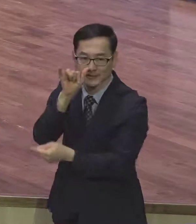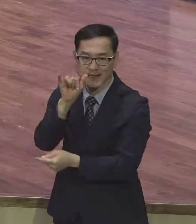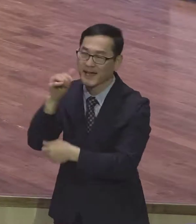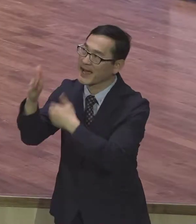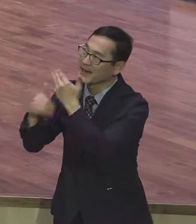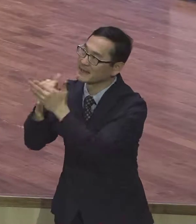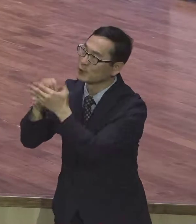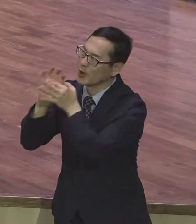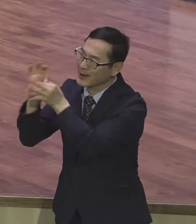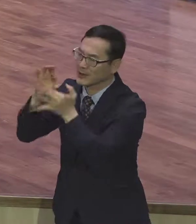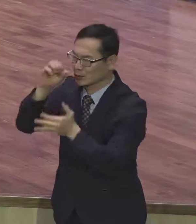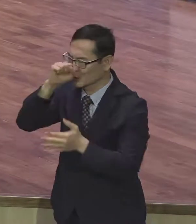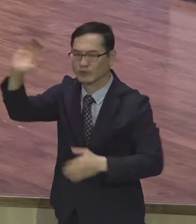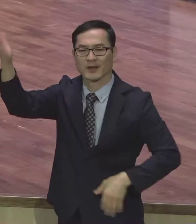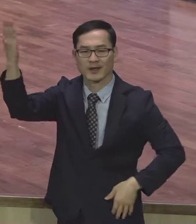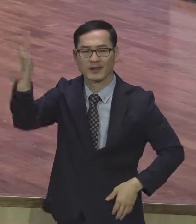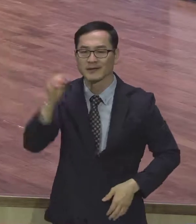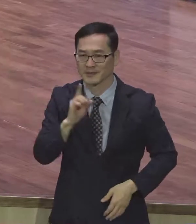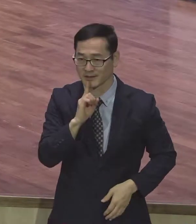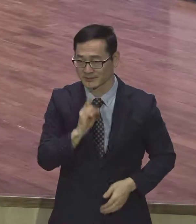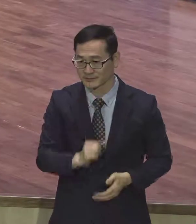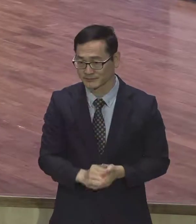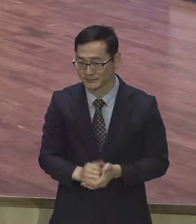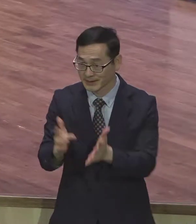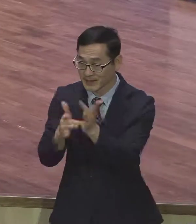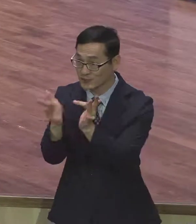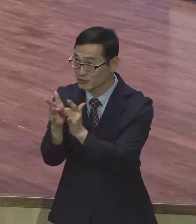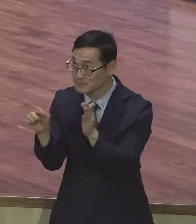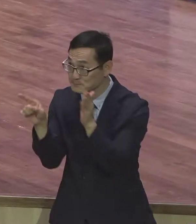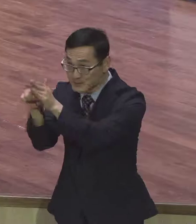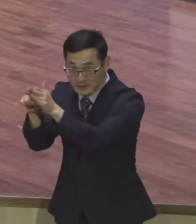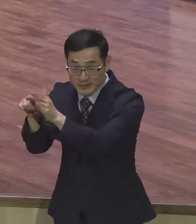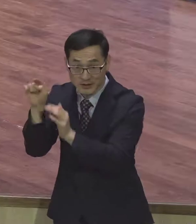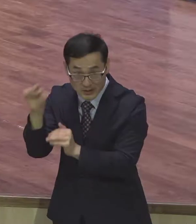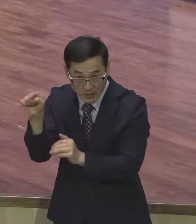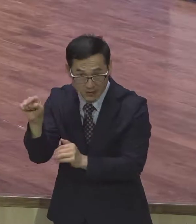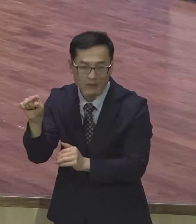예수, 그리스도를 믿는 믿음. 이게 하나님과의 바른 관계라고. 다른 거 안 돼요.